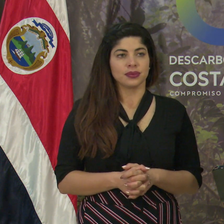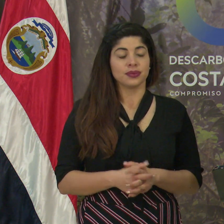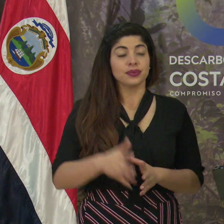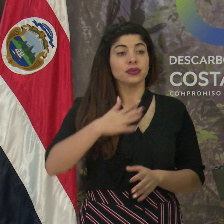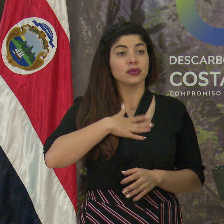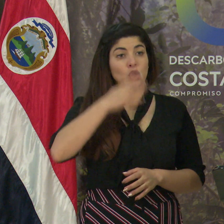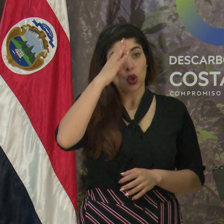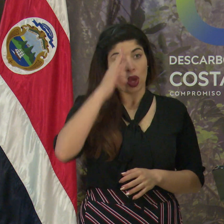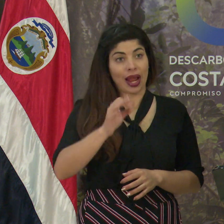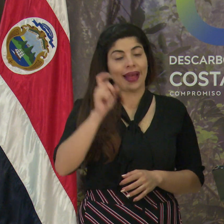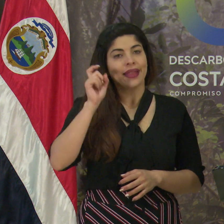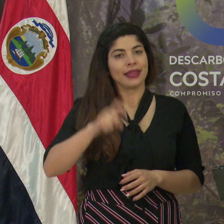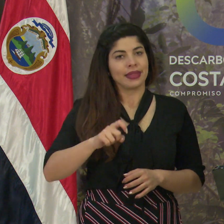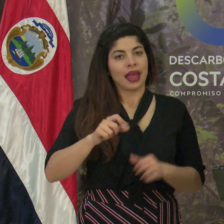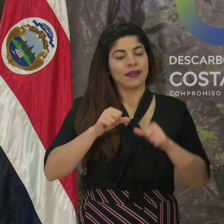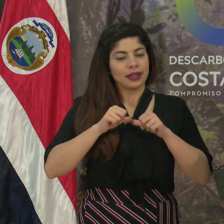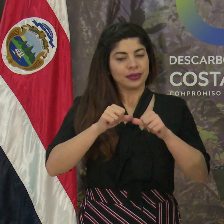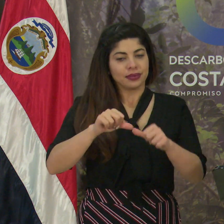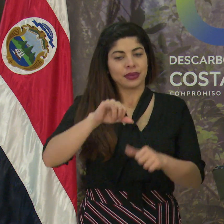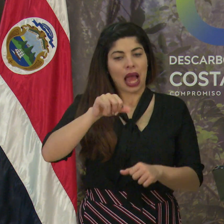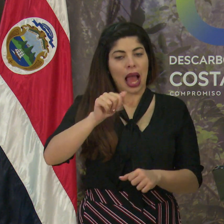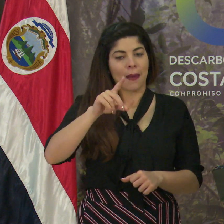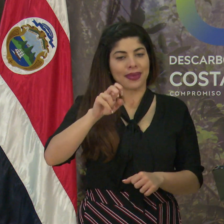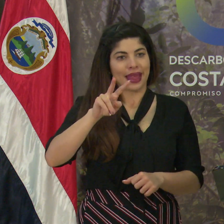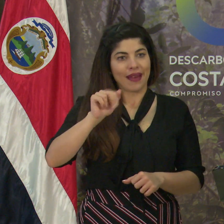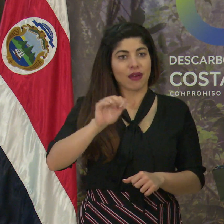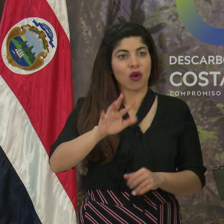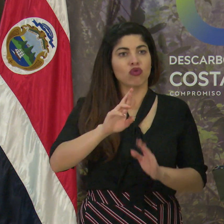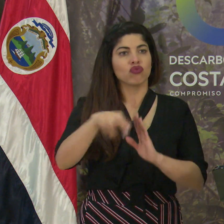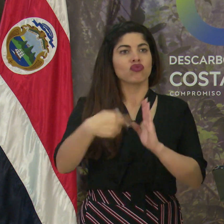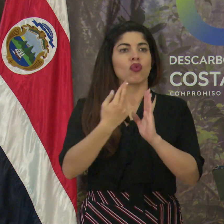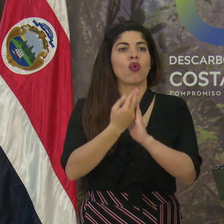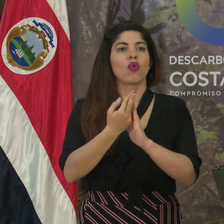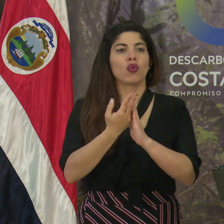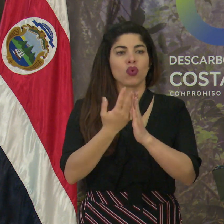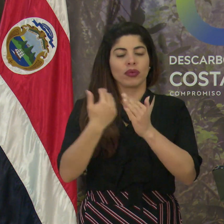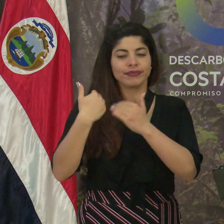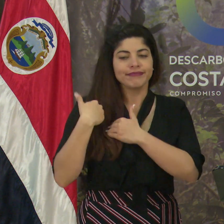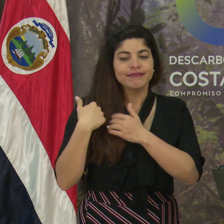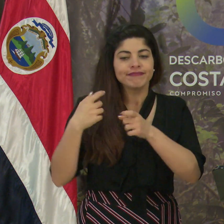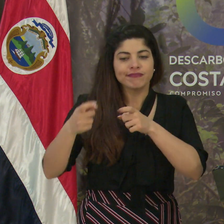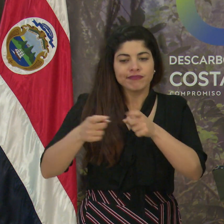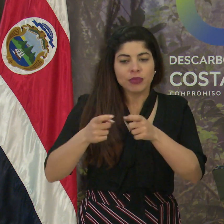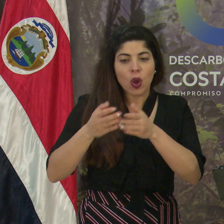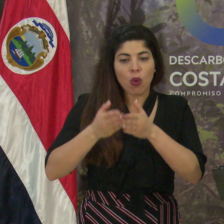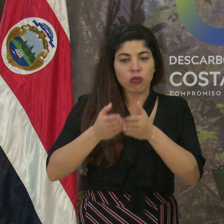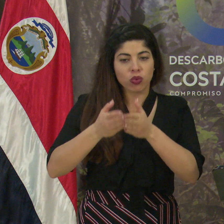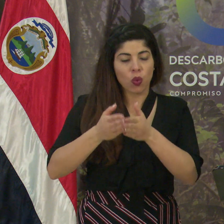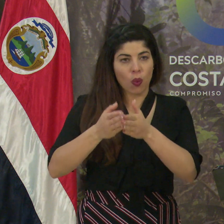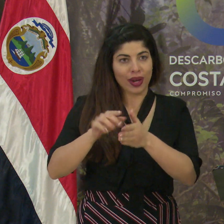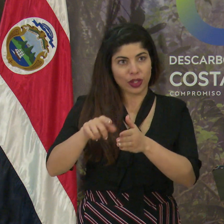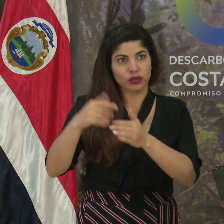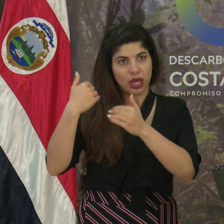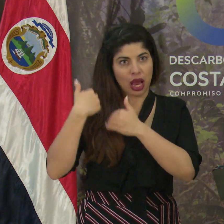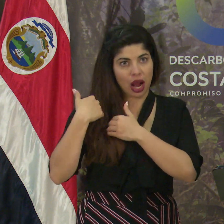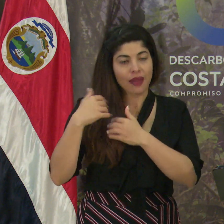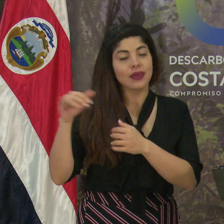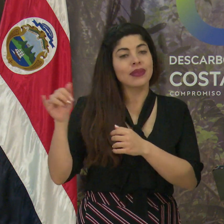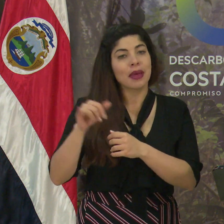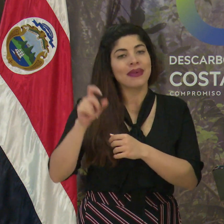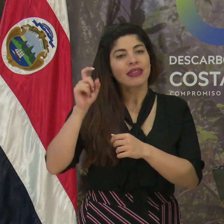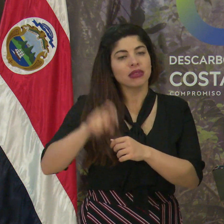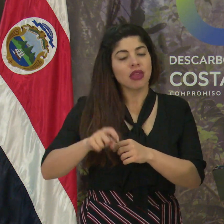Creo que hay que mantener a JAPDEVA en su rol de administradora de los puertos que le competen y que tiene que ser una